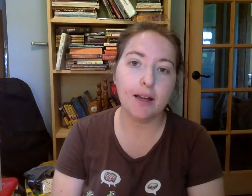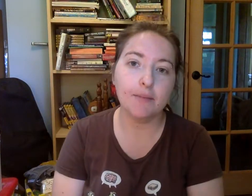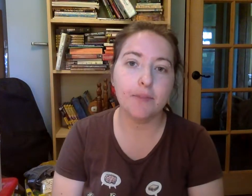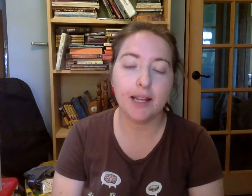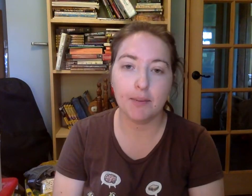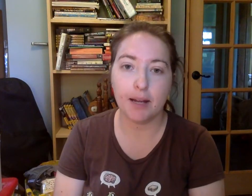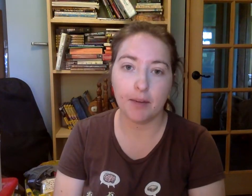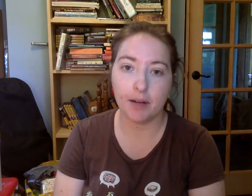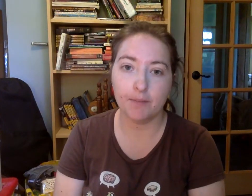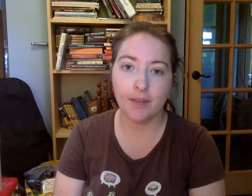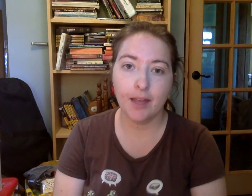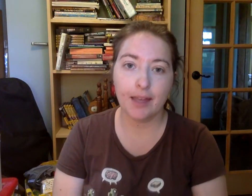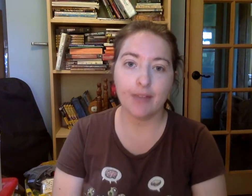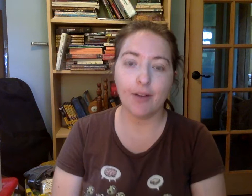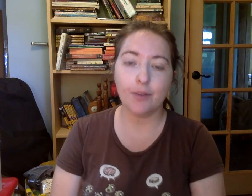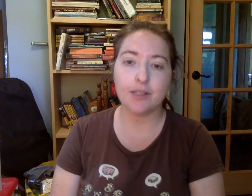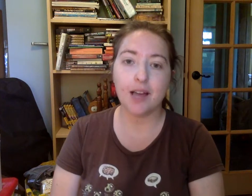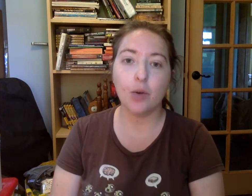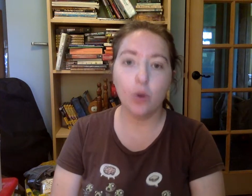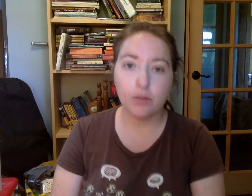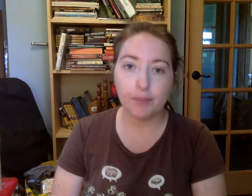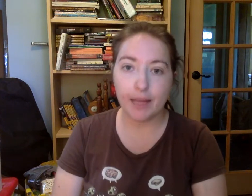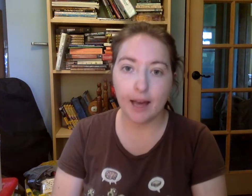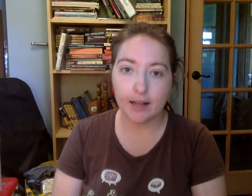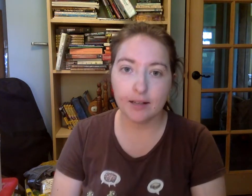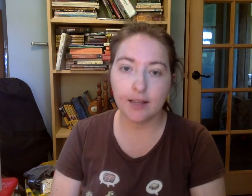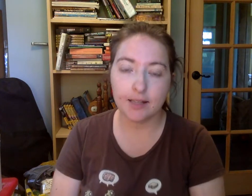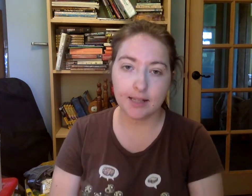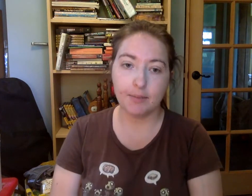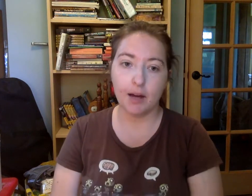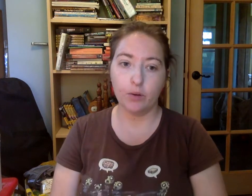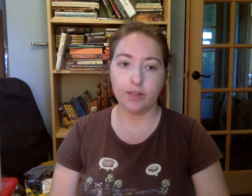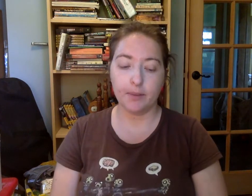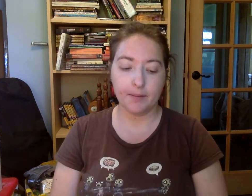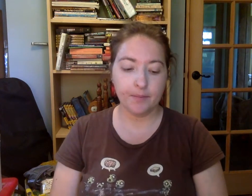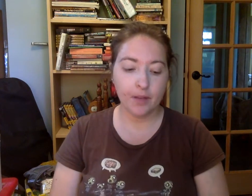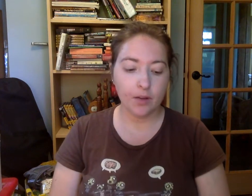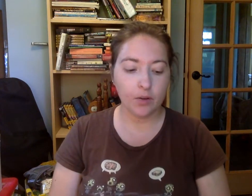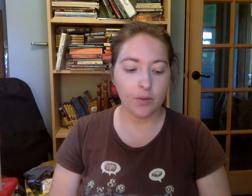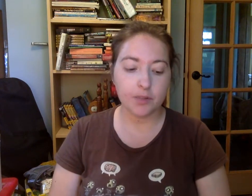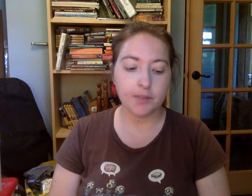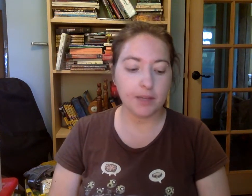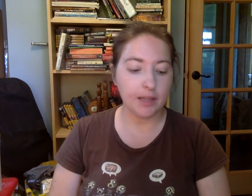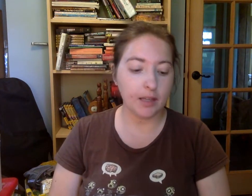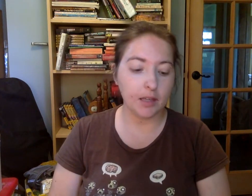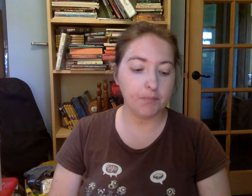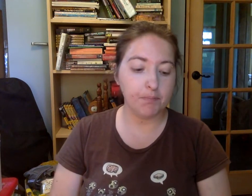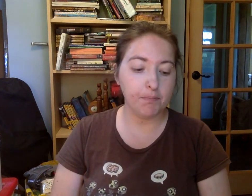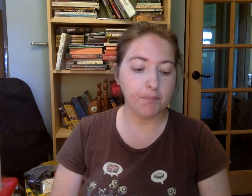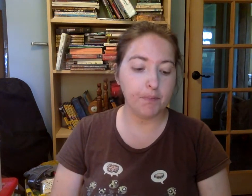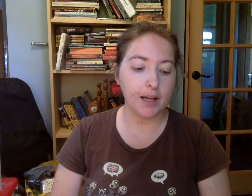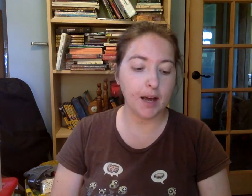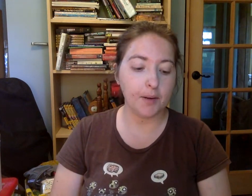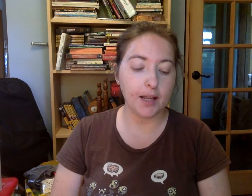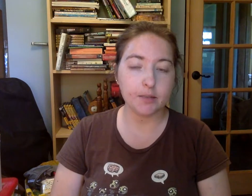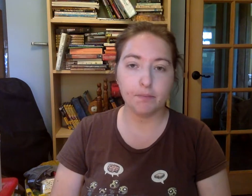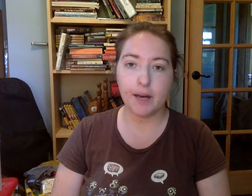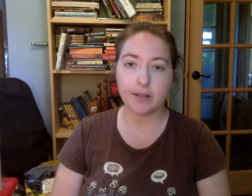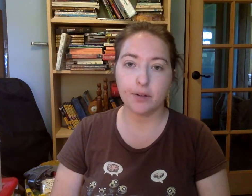de la palabra. Y vamos a golpear la sílaba última. Como si mi palabra es perro,